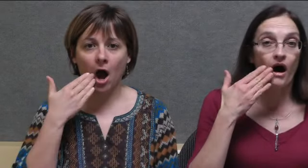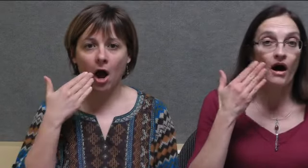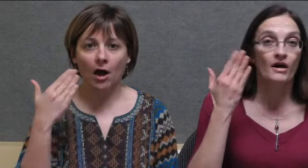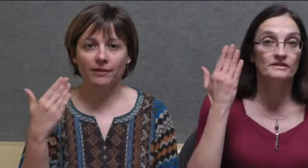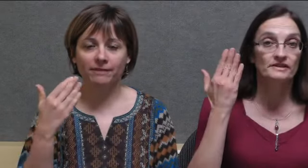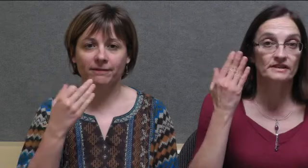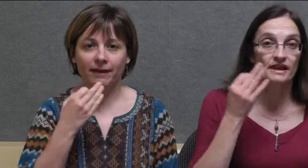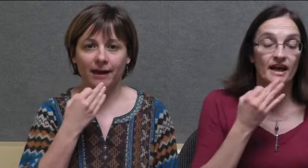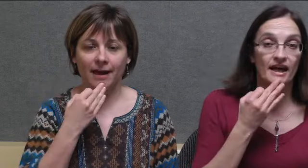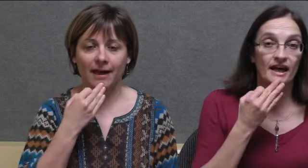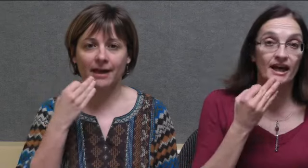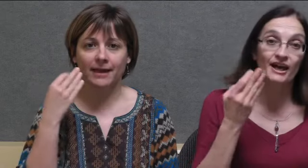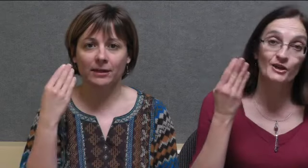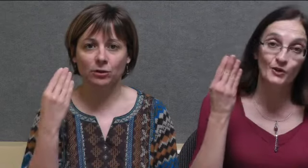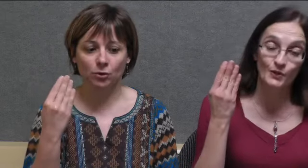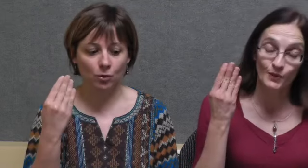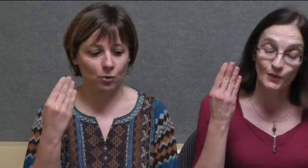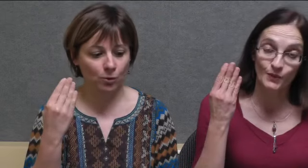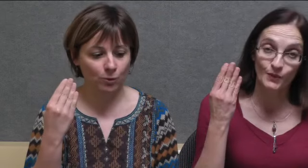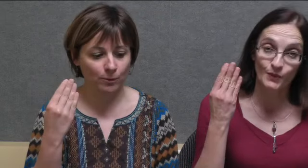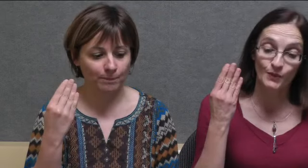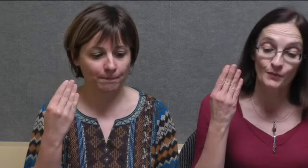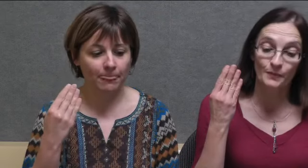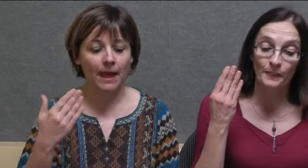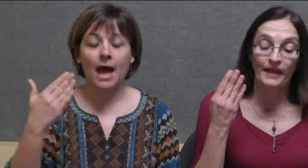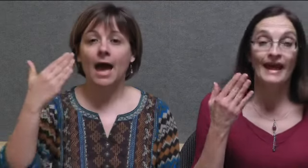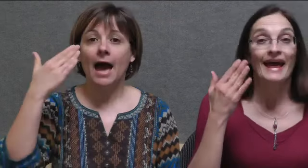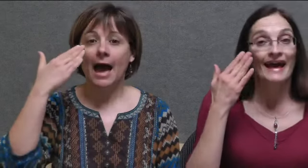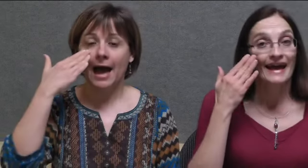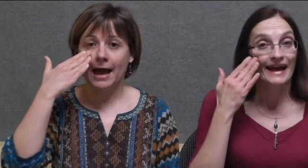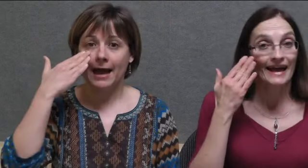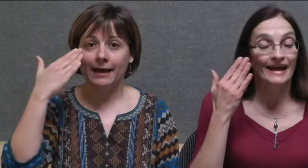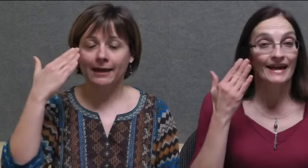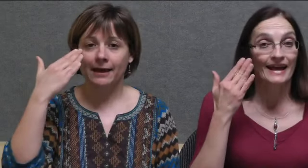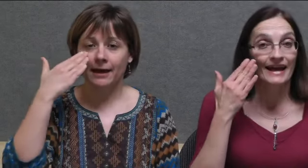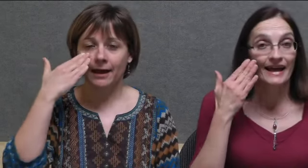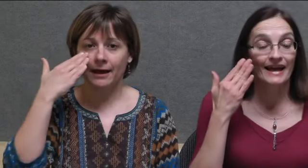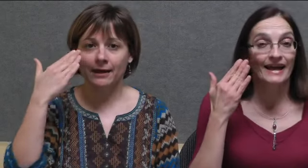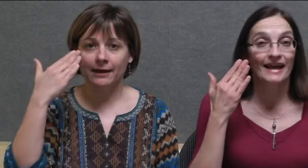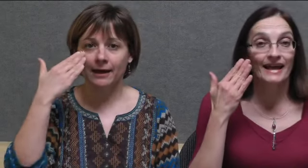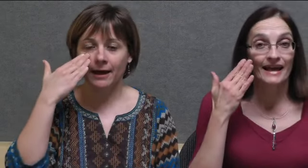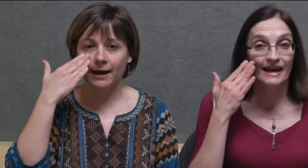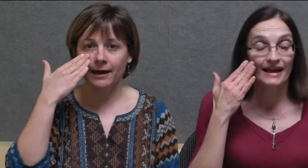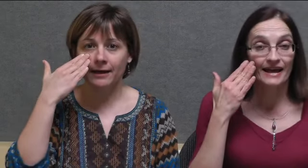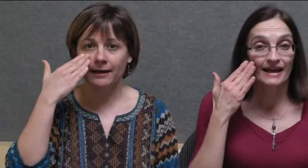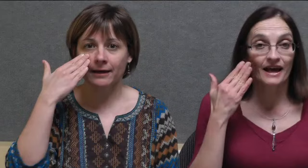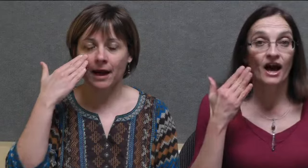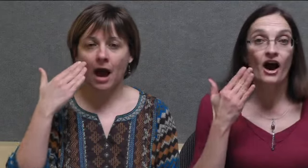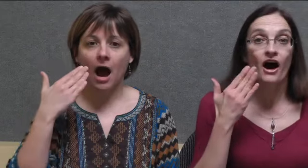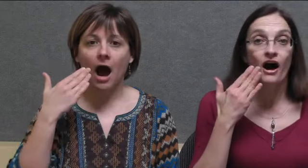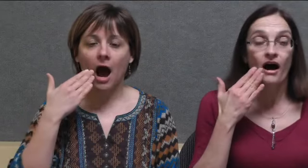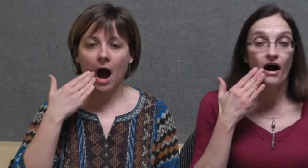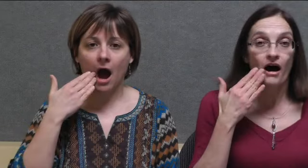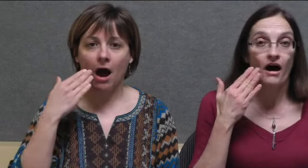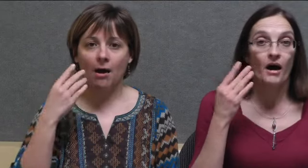en traîneau. Hein, hein, hein, en